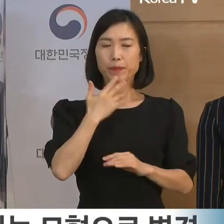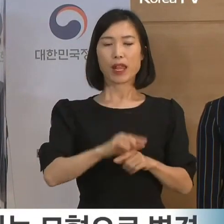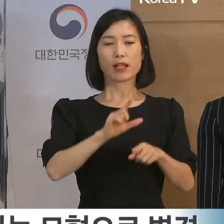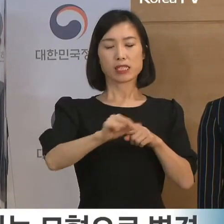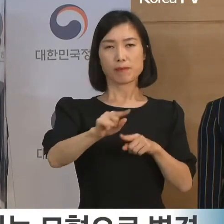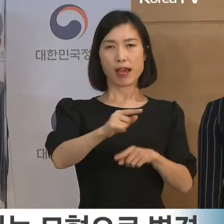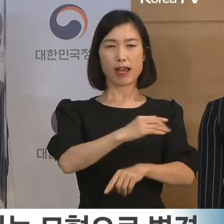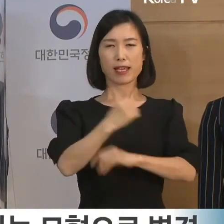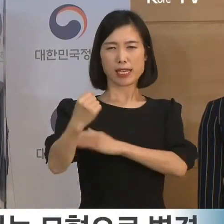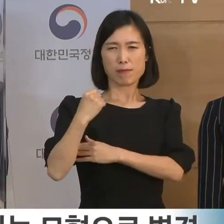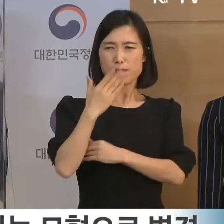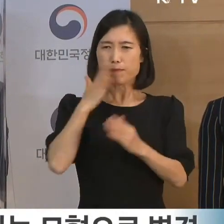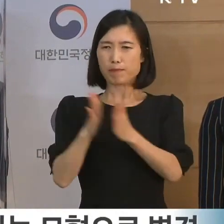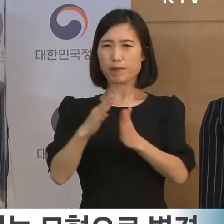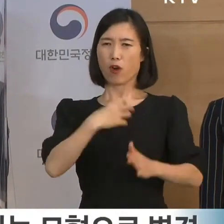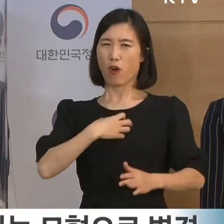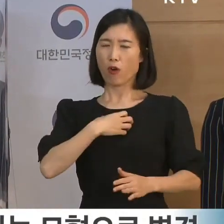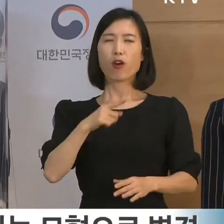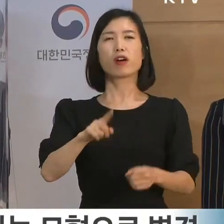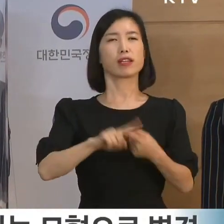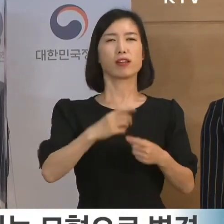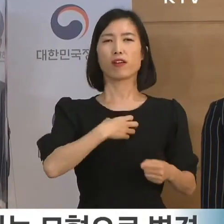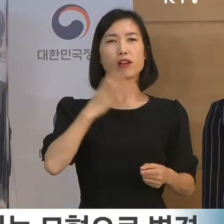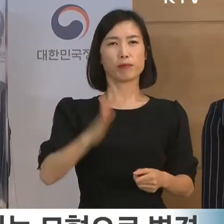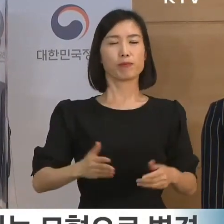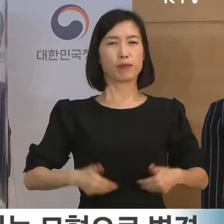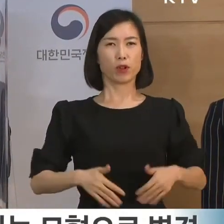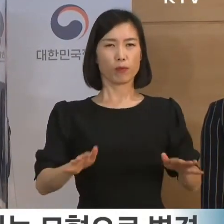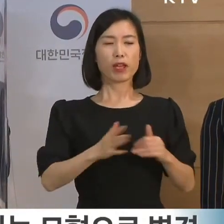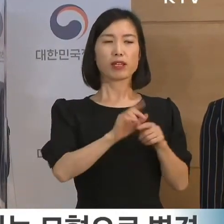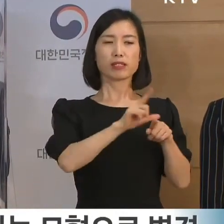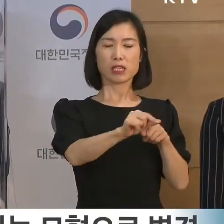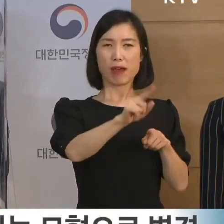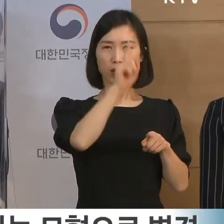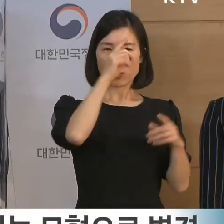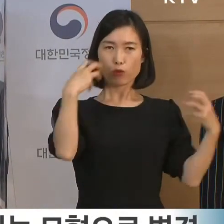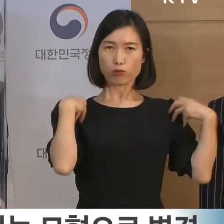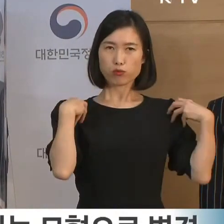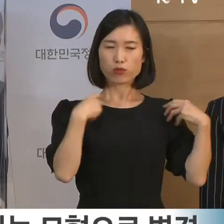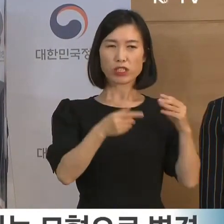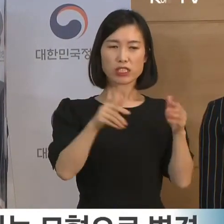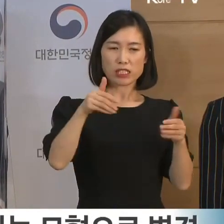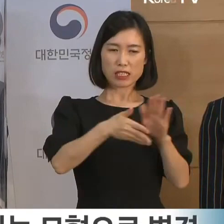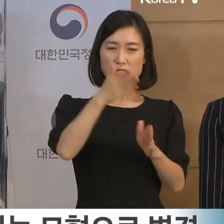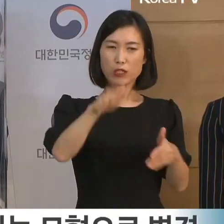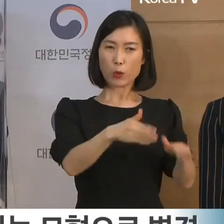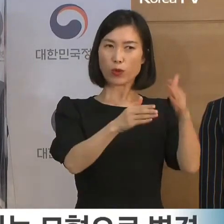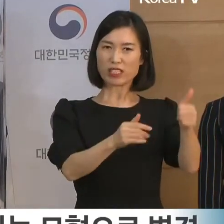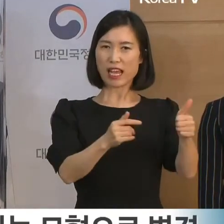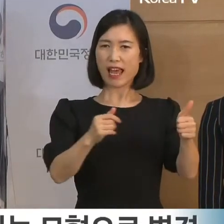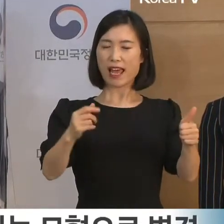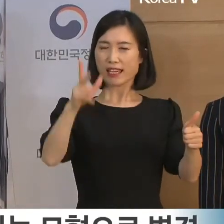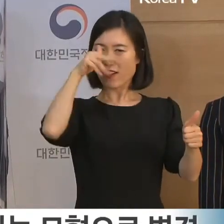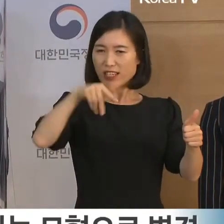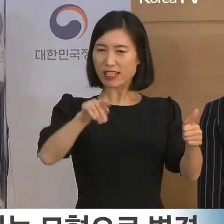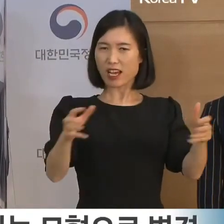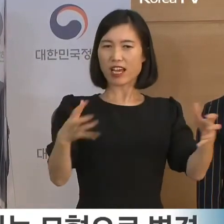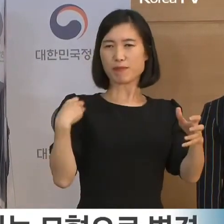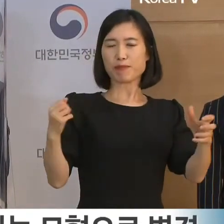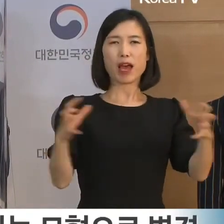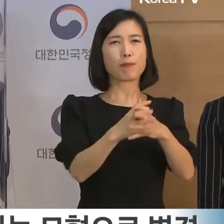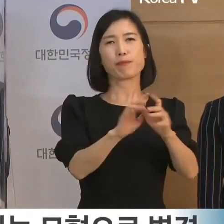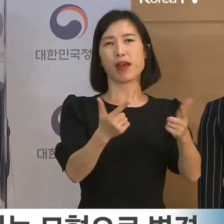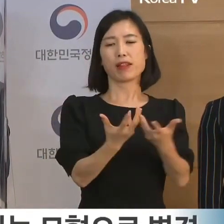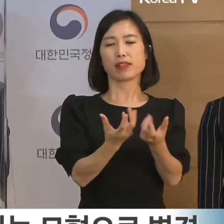집안 권력과의 유착 우려는 자치경찰 사무에 대한 지휘감 덕분을 시도지사가 아닌 합의제 행정기관인 자치경찰